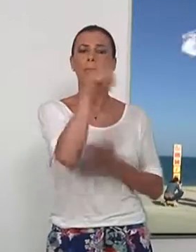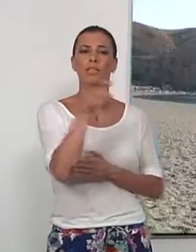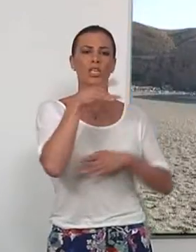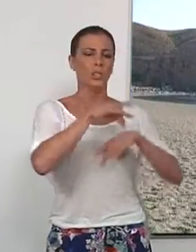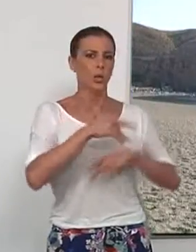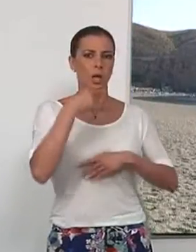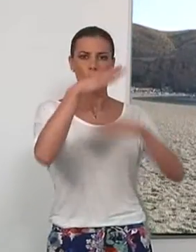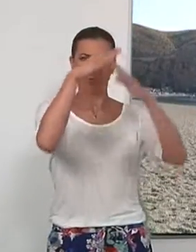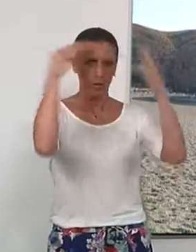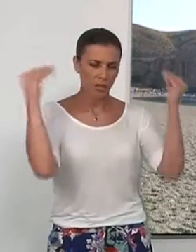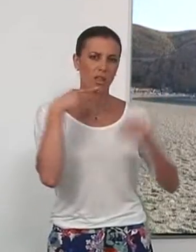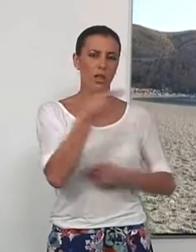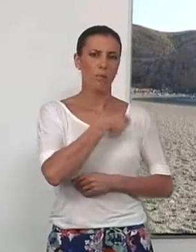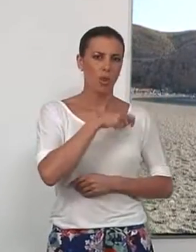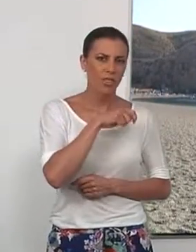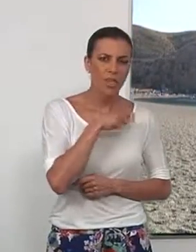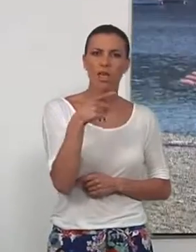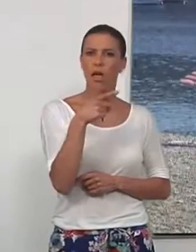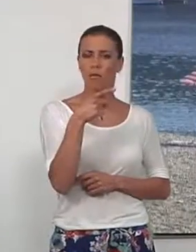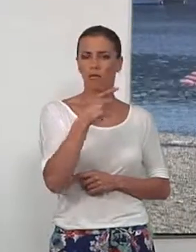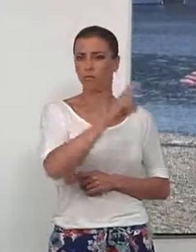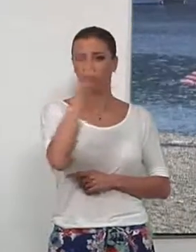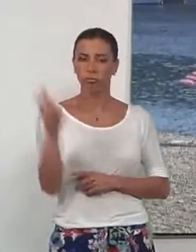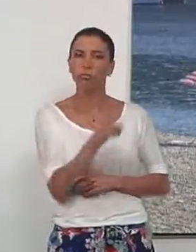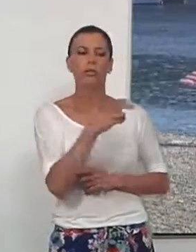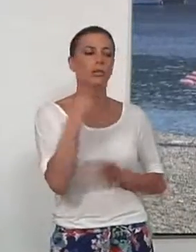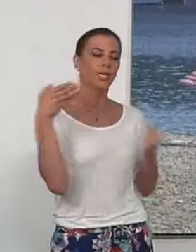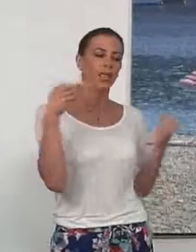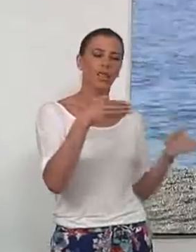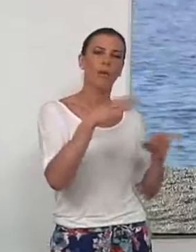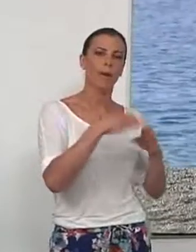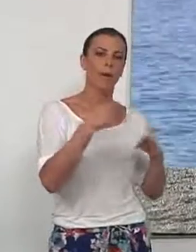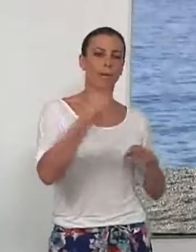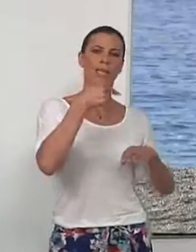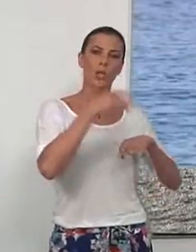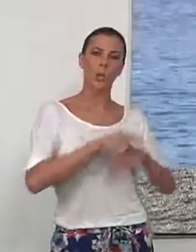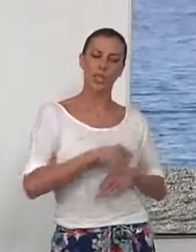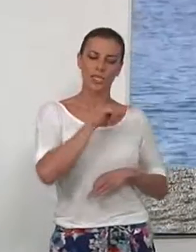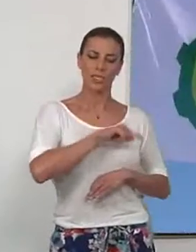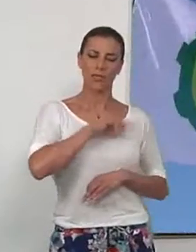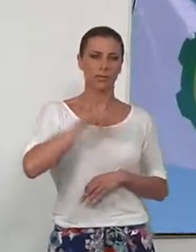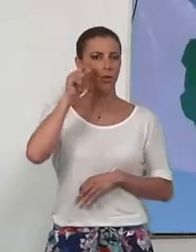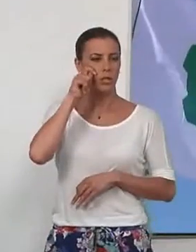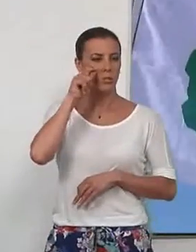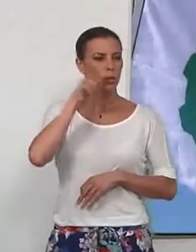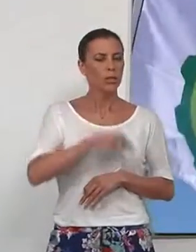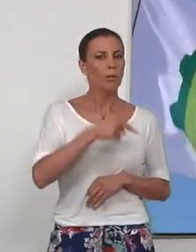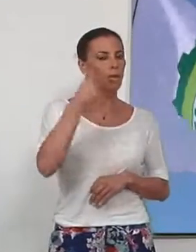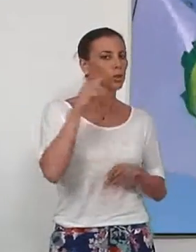cuerpos y fuerzas de seguridad del Estado, junto a acciones preventivas que eviten que se produzcan actos o comportamientos